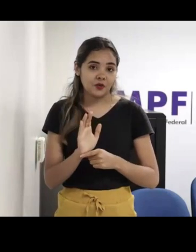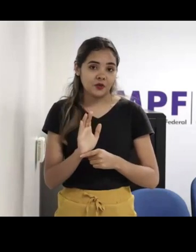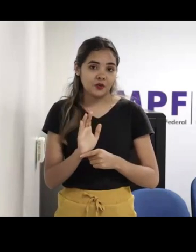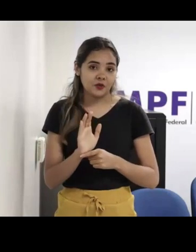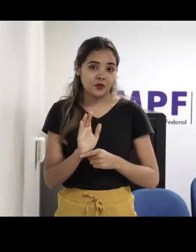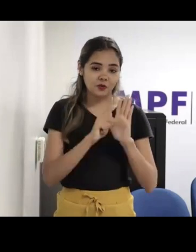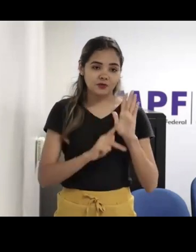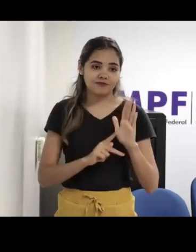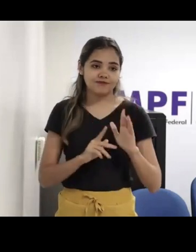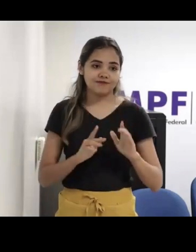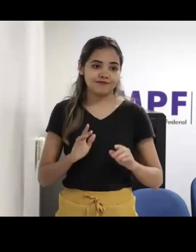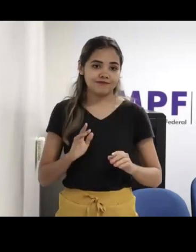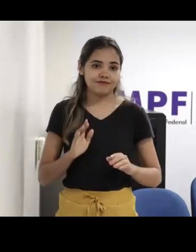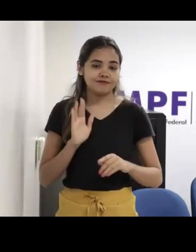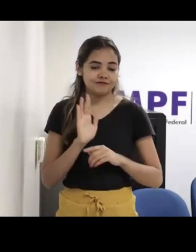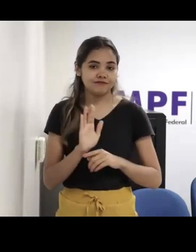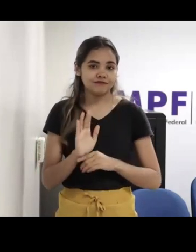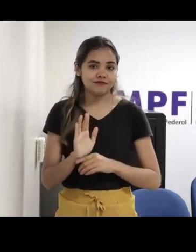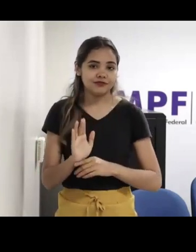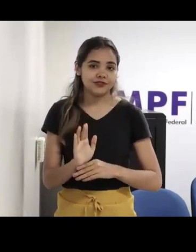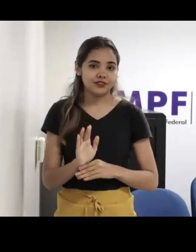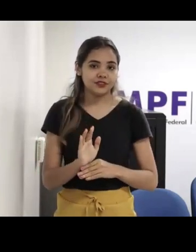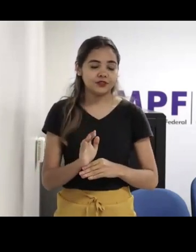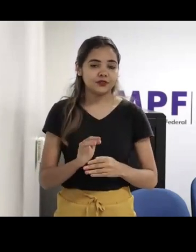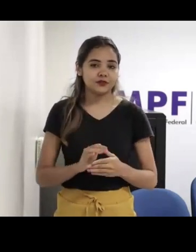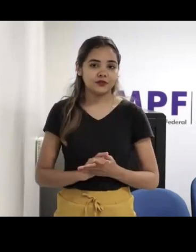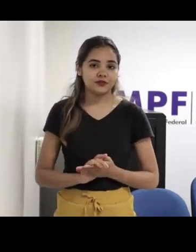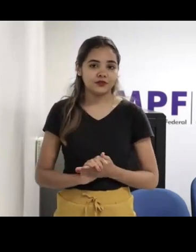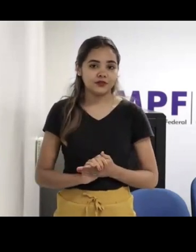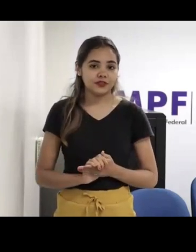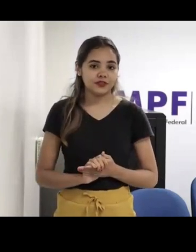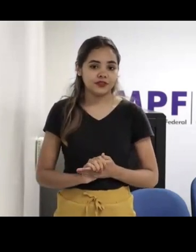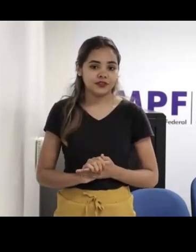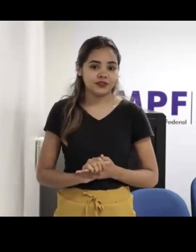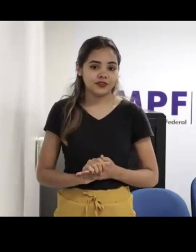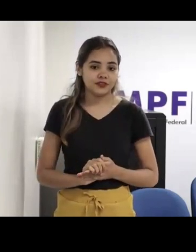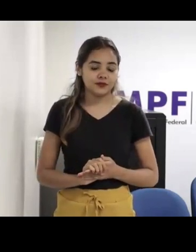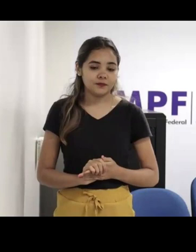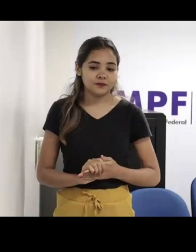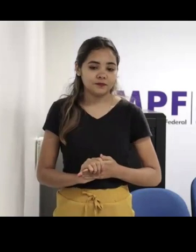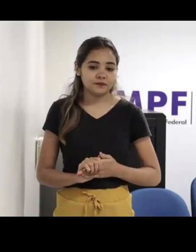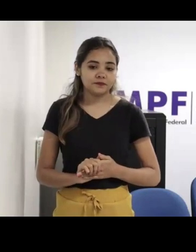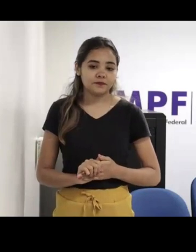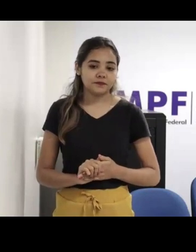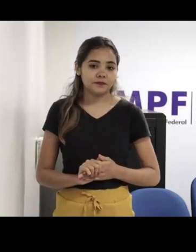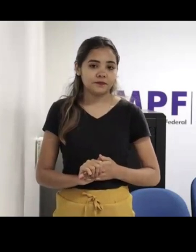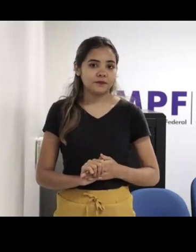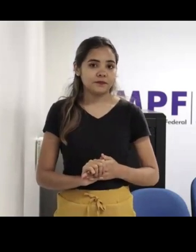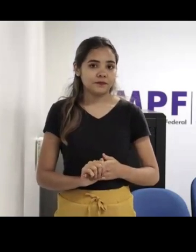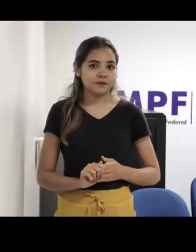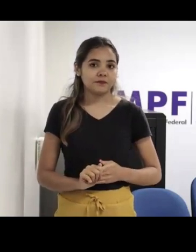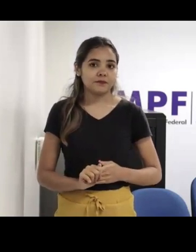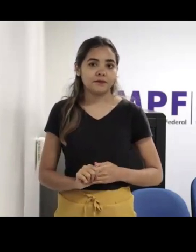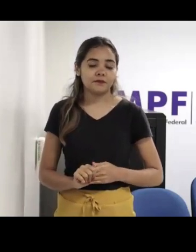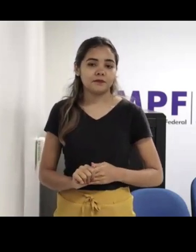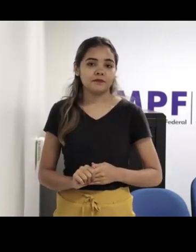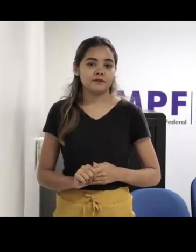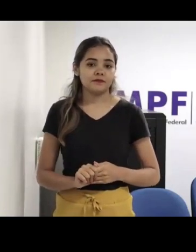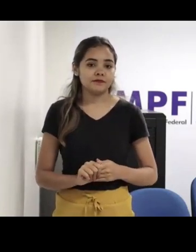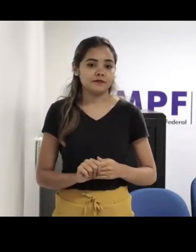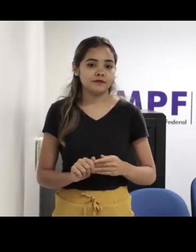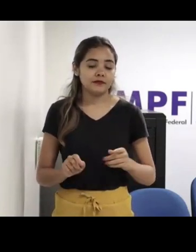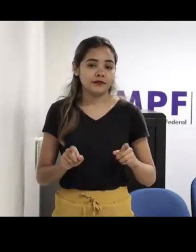junto com as instituições que foram convidadas para contribuir com o MPF. O